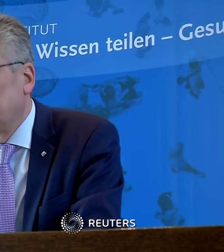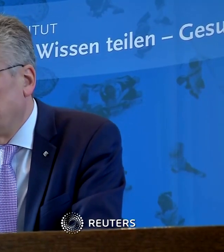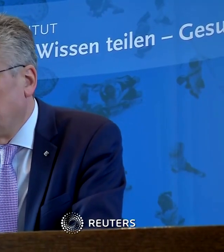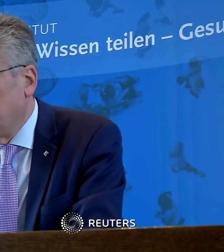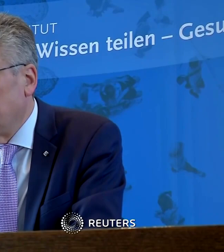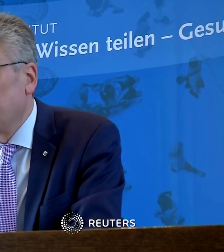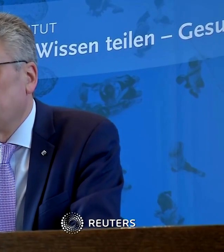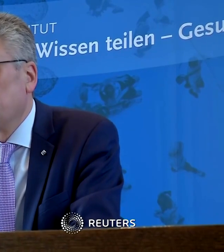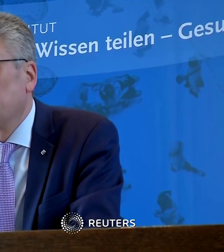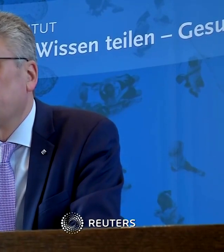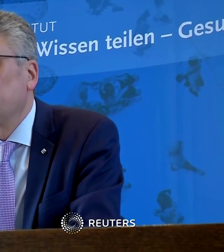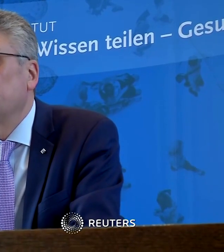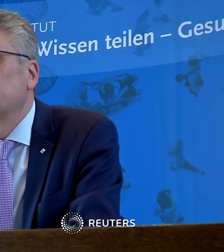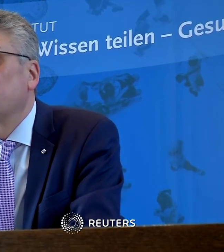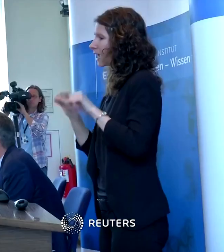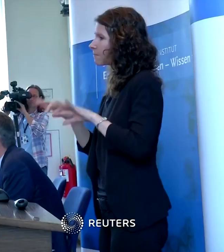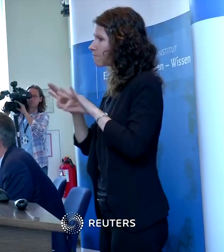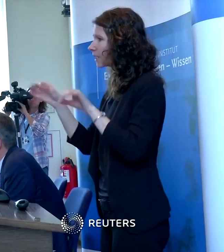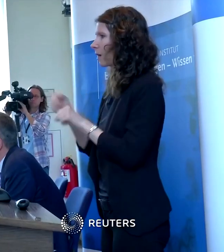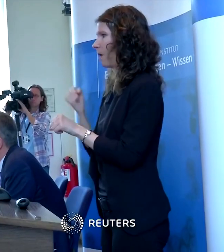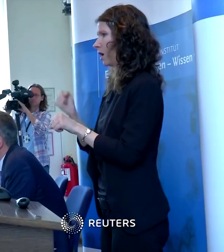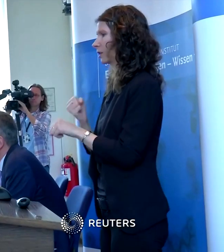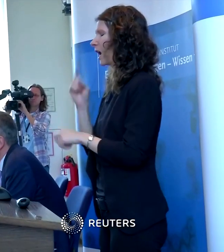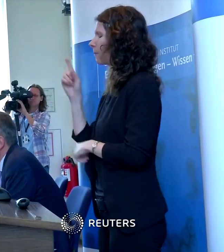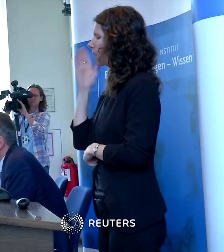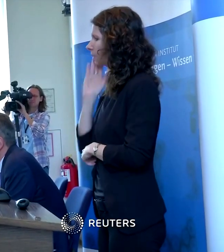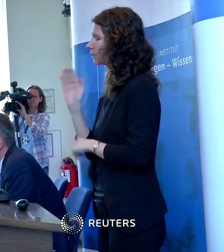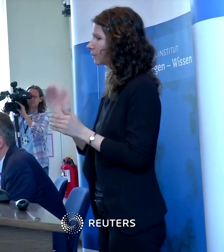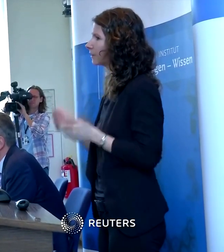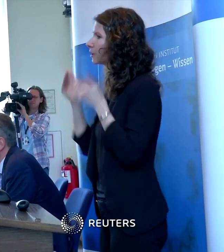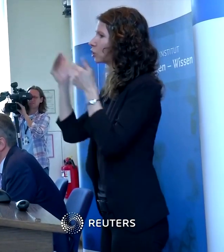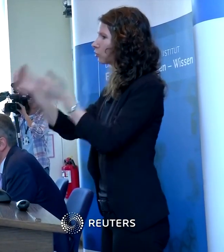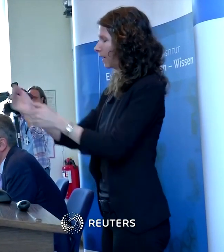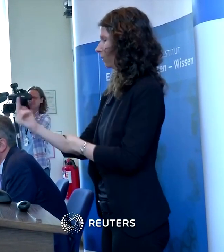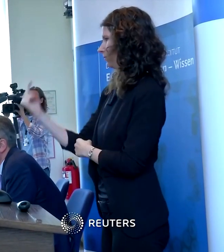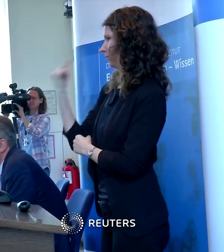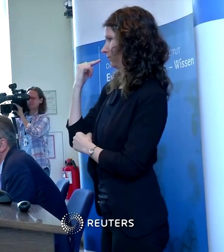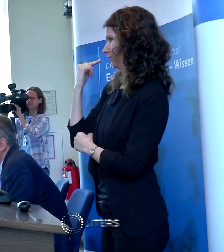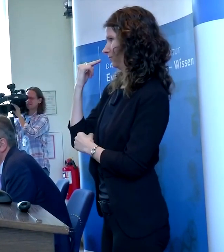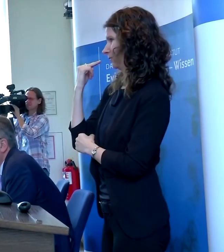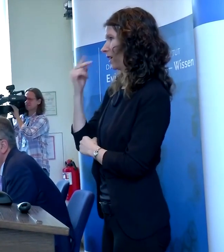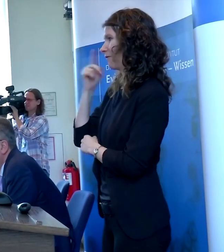Dauer auch davon ab, weil ein Impfstoff eingesetzt werden könne. Dies dürfte ab kommendem Jahr der Fall sein.